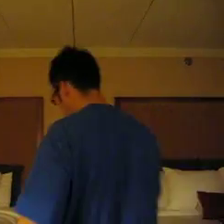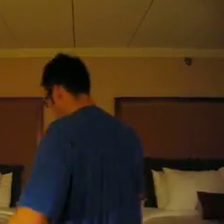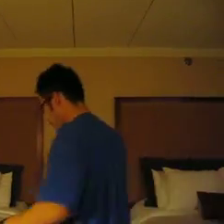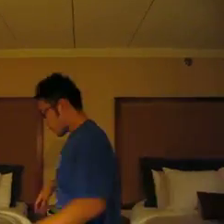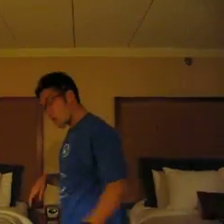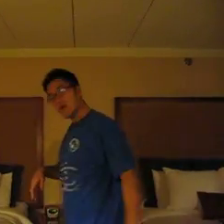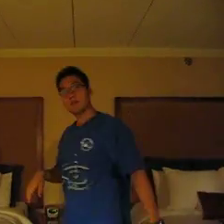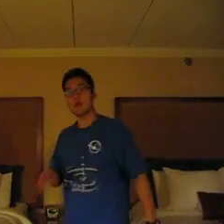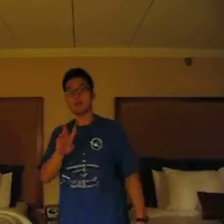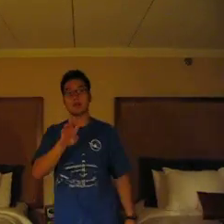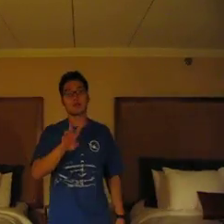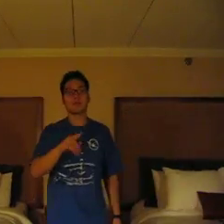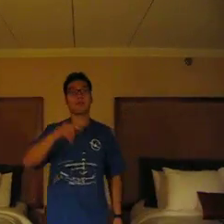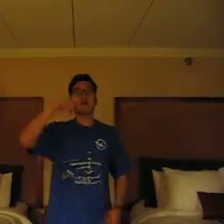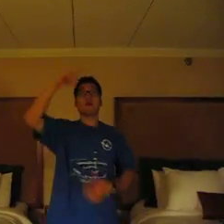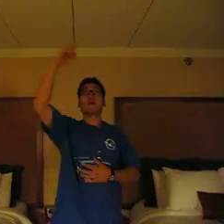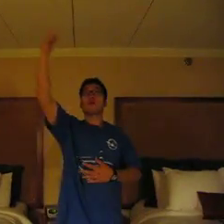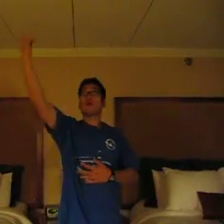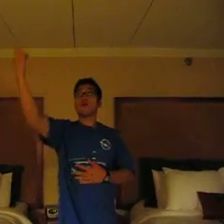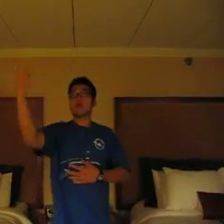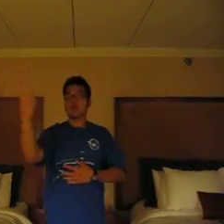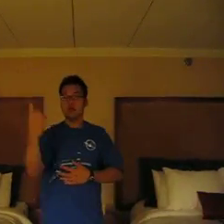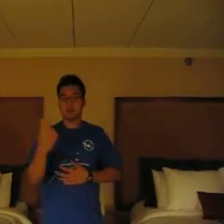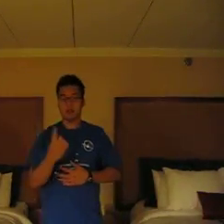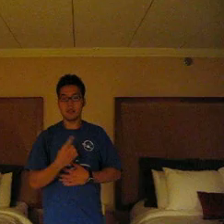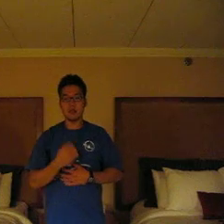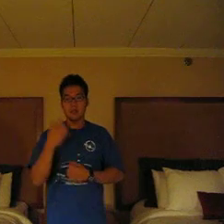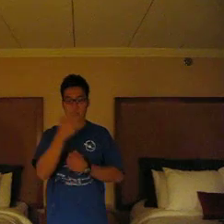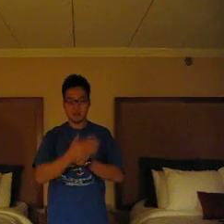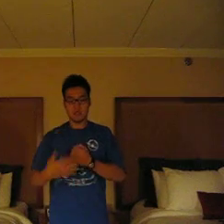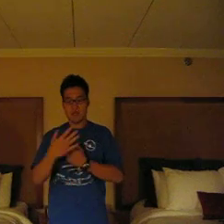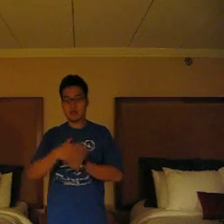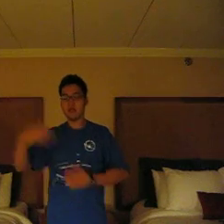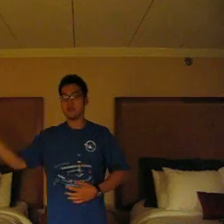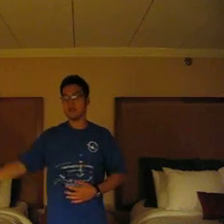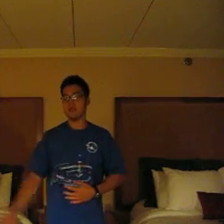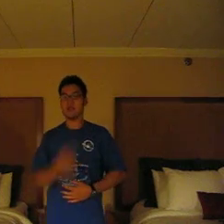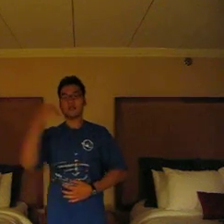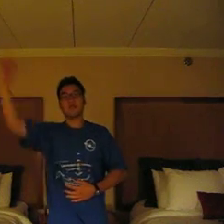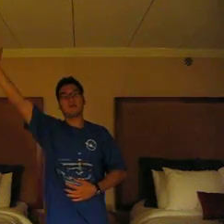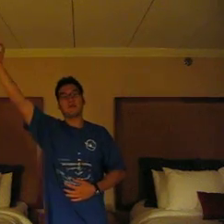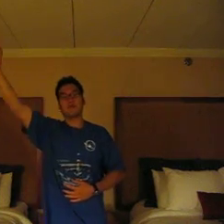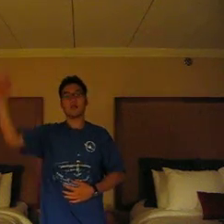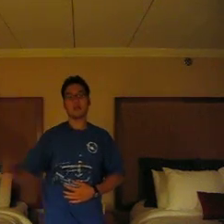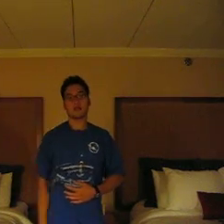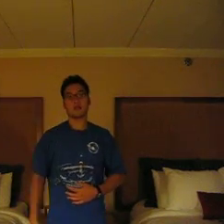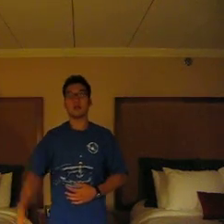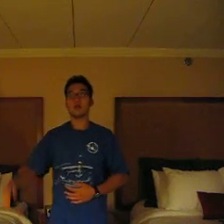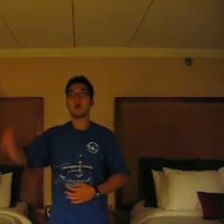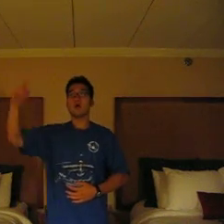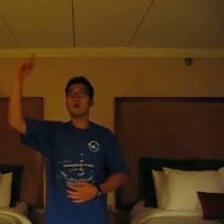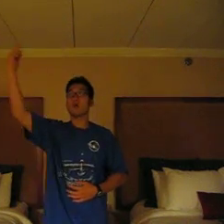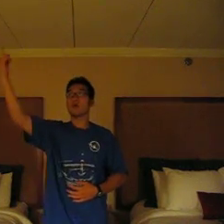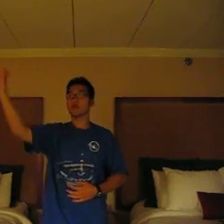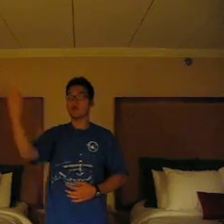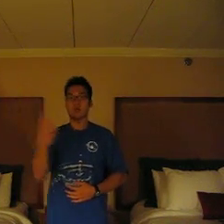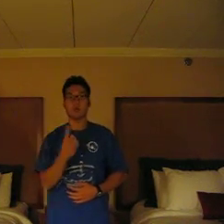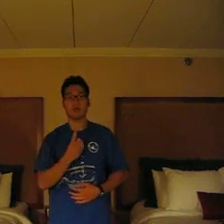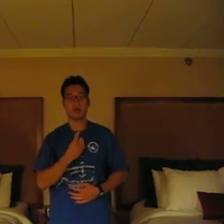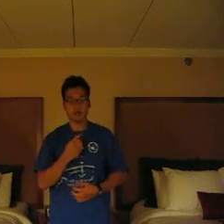파트 오소서 은혜의 성령님 오소서 똑같은